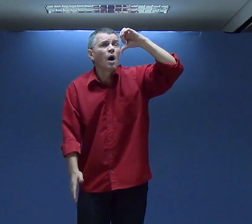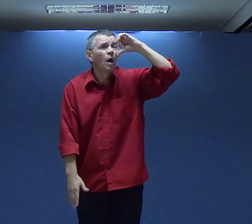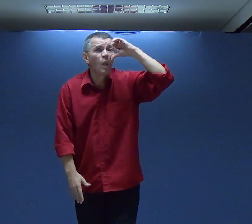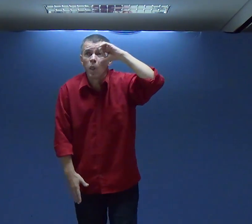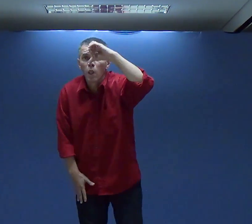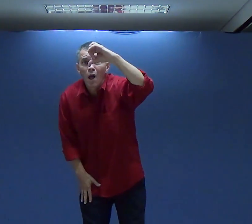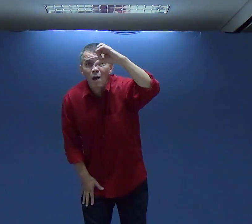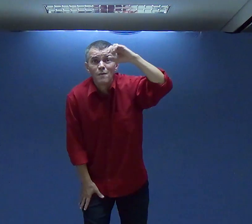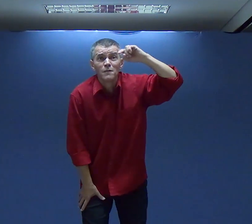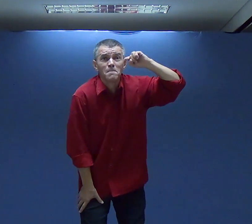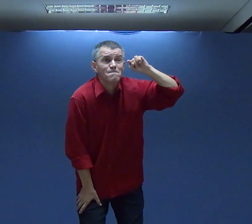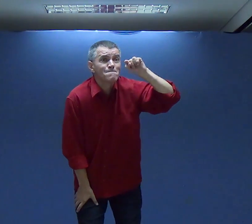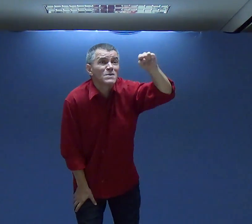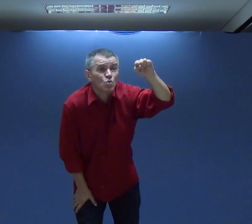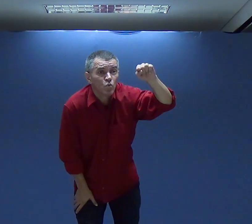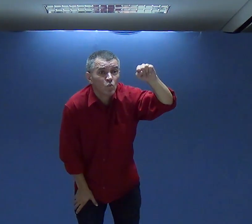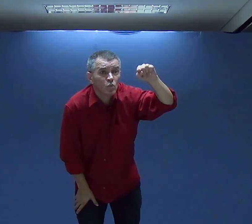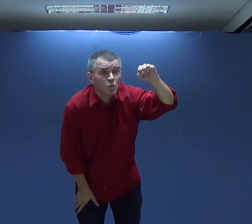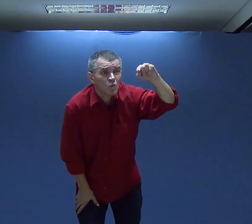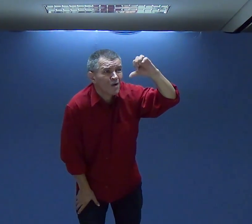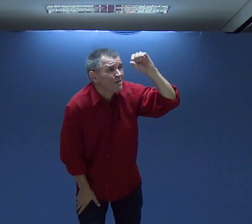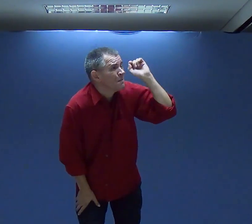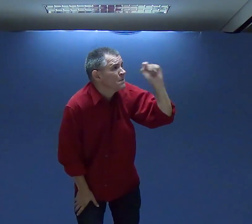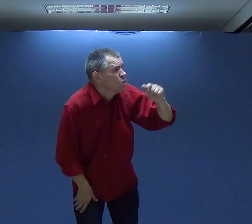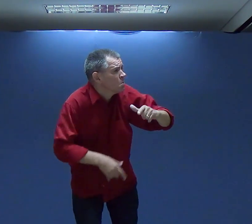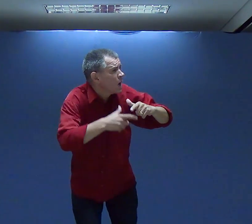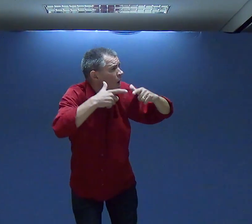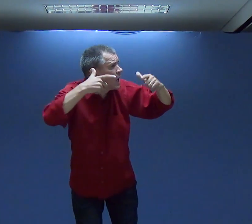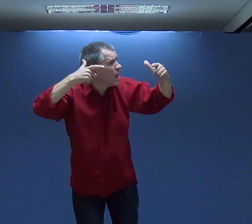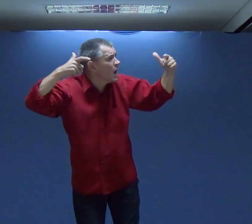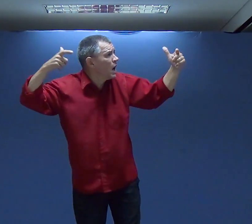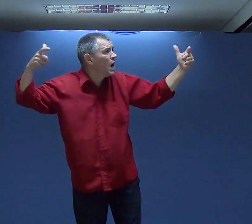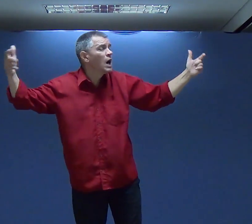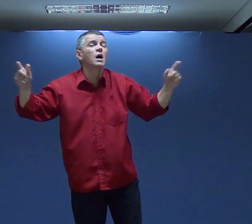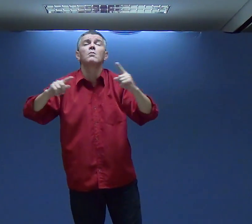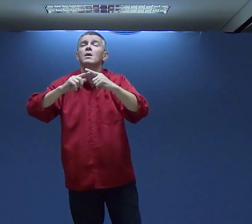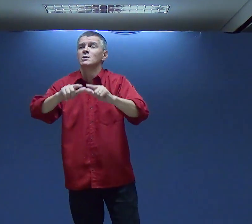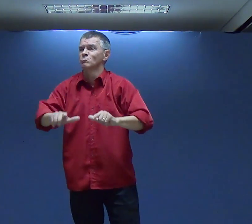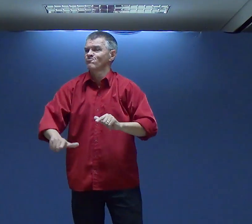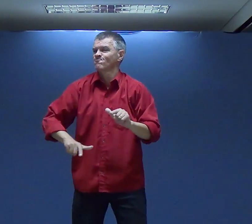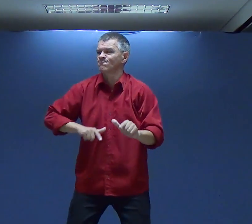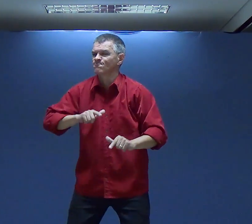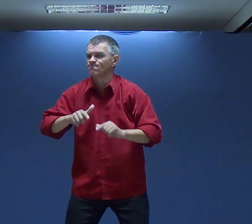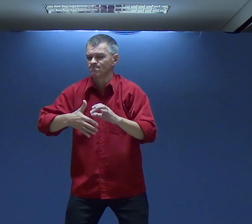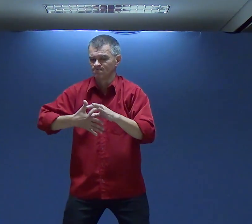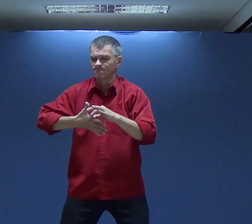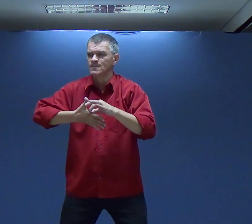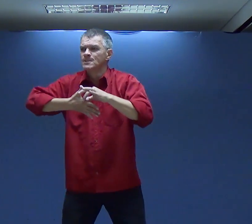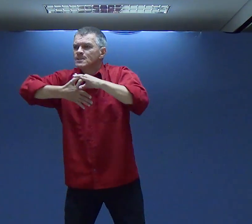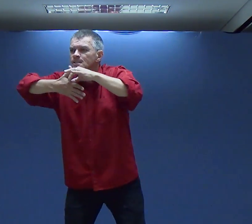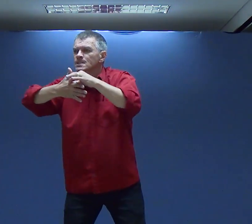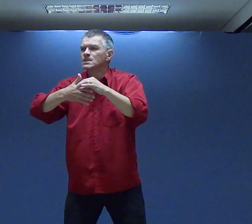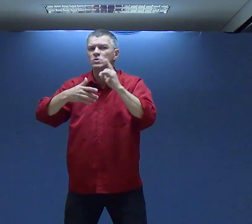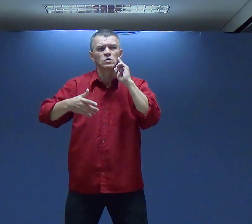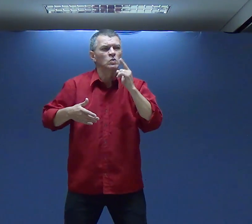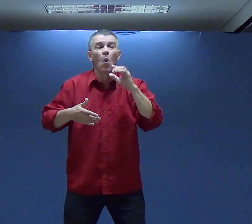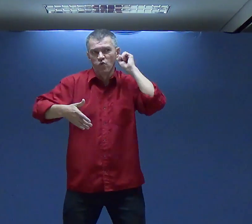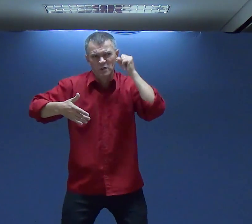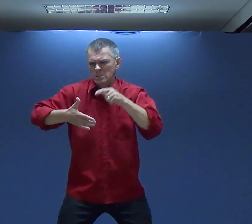Nós fomos em Mais ou menos Nove mil Membros Essa igreja Cresceu muito Certo? Mas